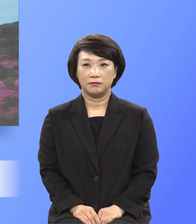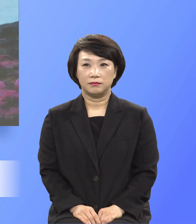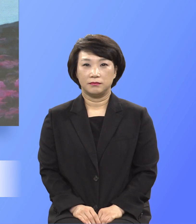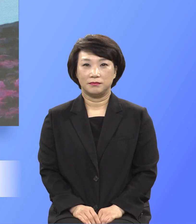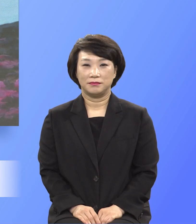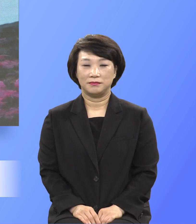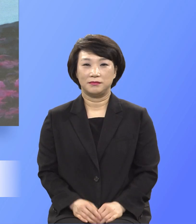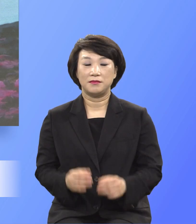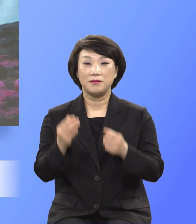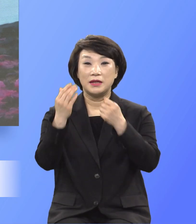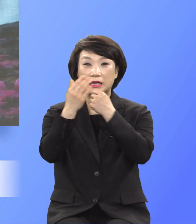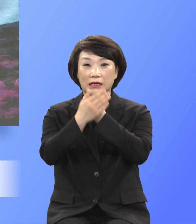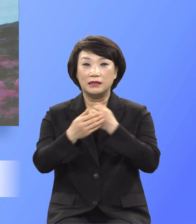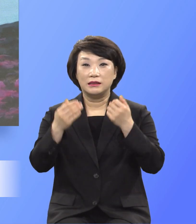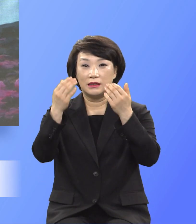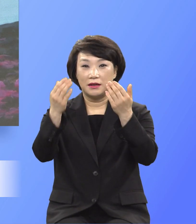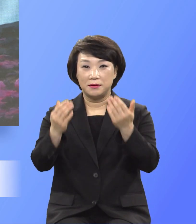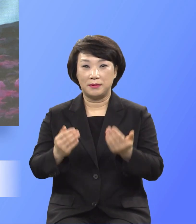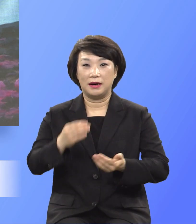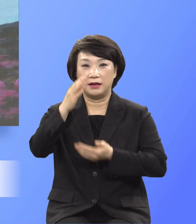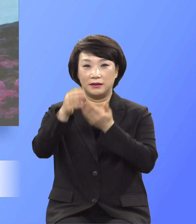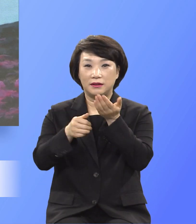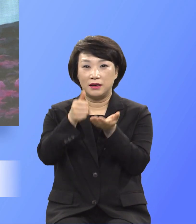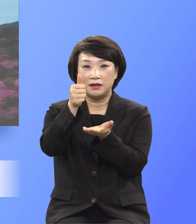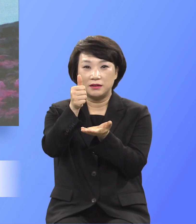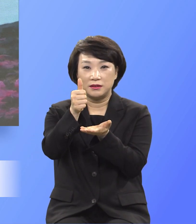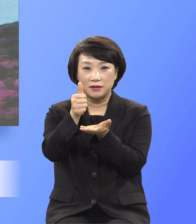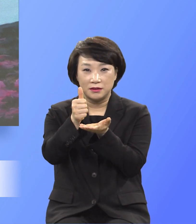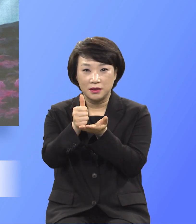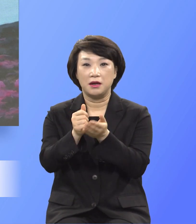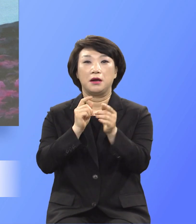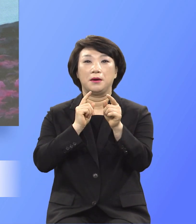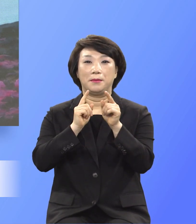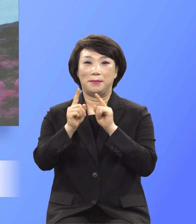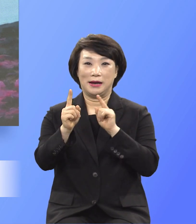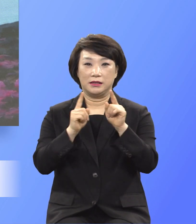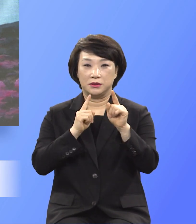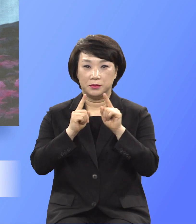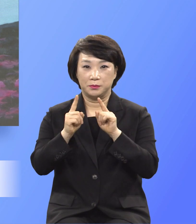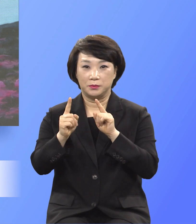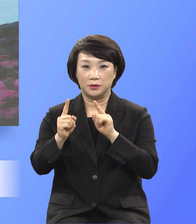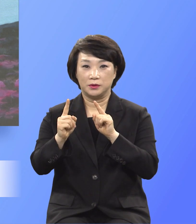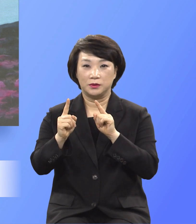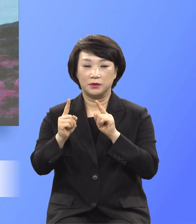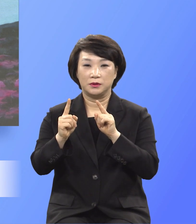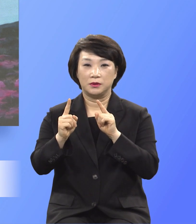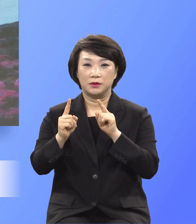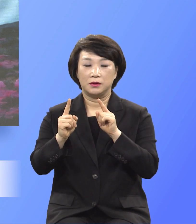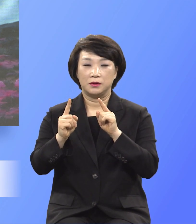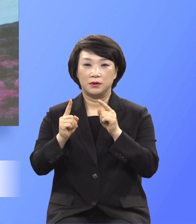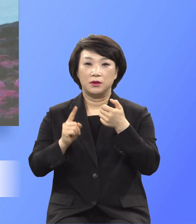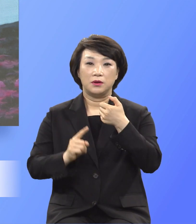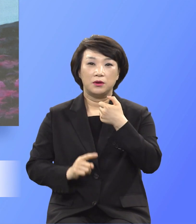은혜 받으실 하나님 말씀은 로마소